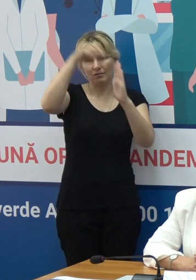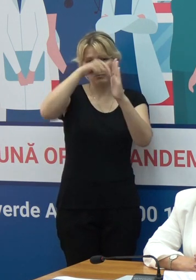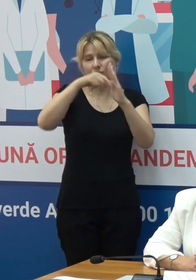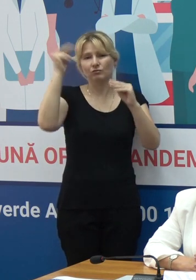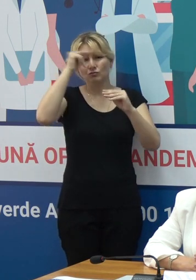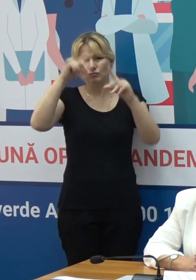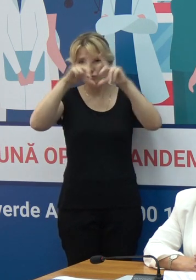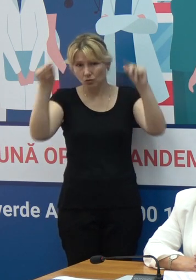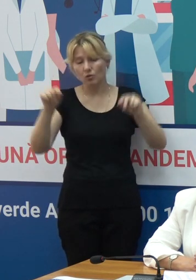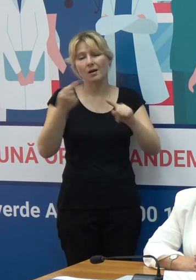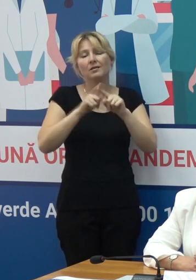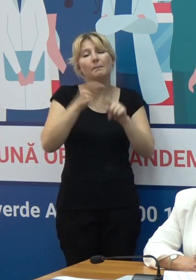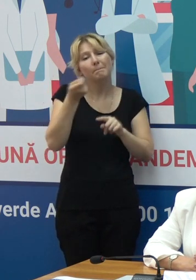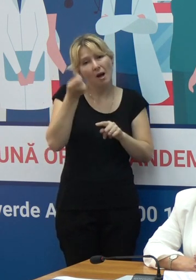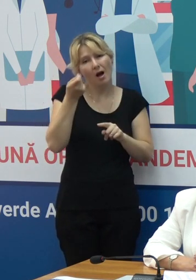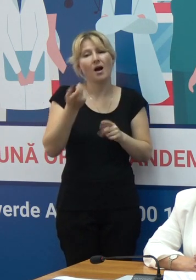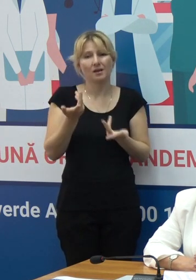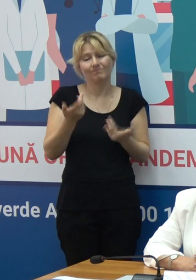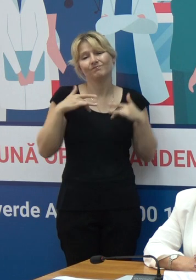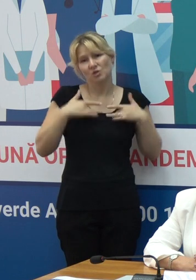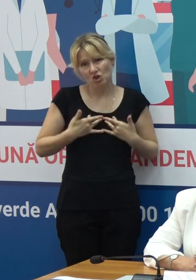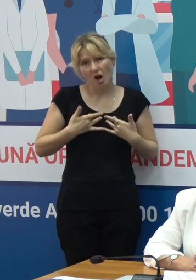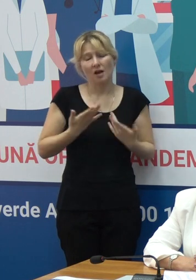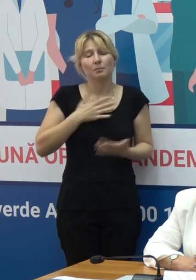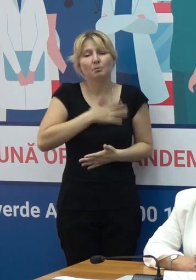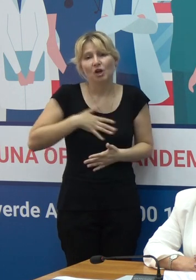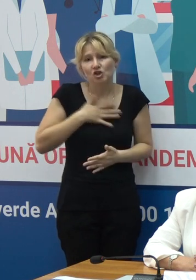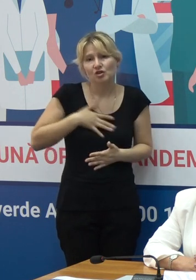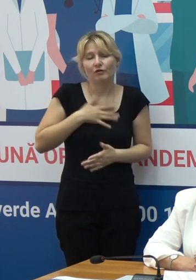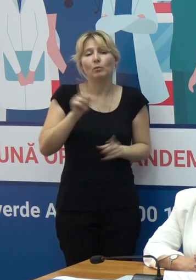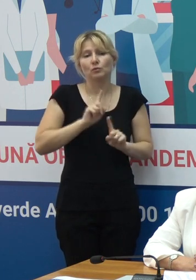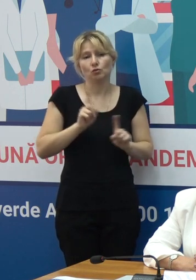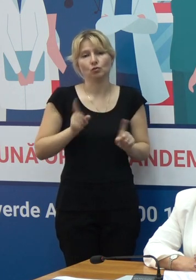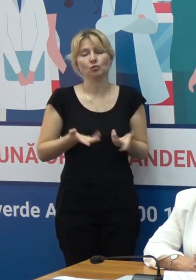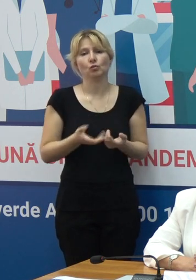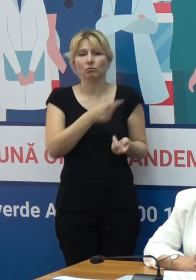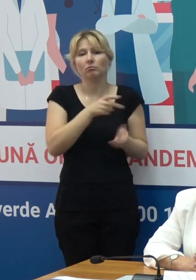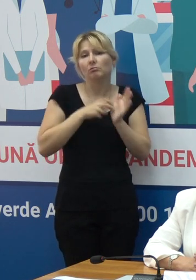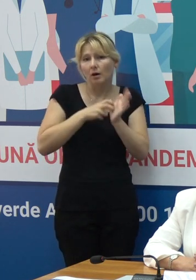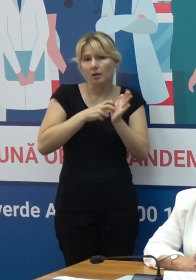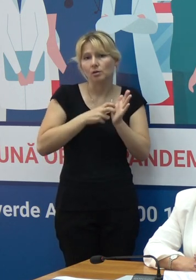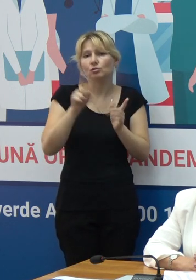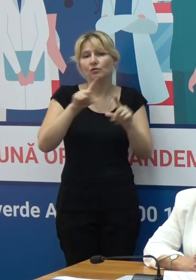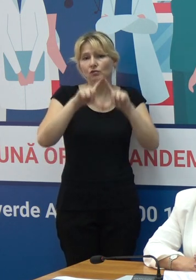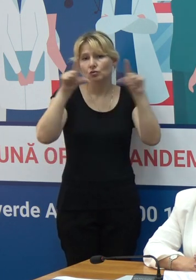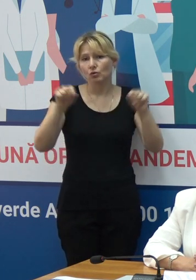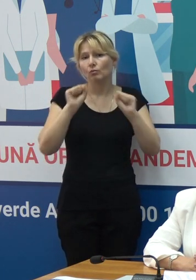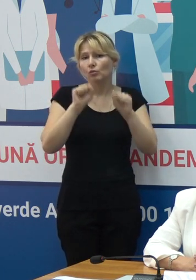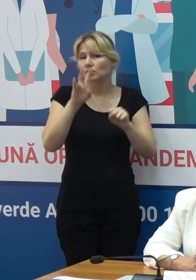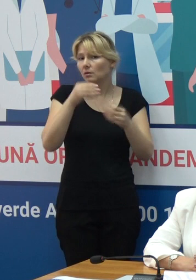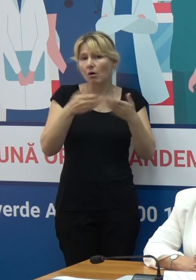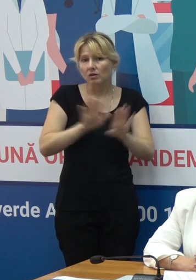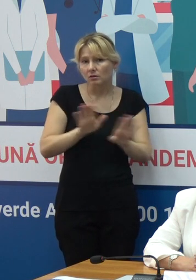este foarte de îngrijorare, luând în vedere că